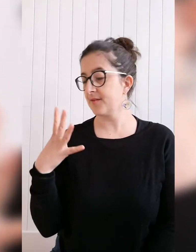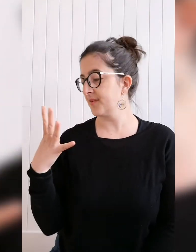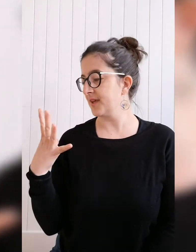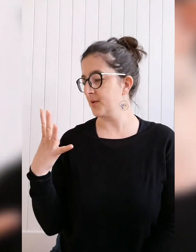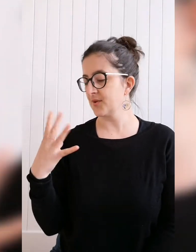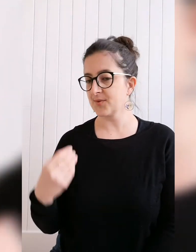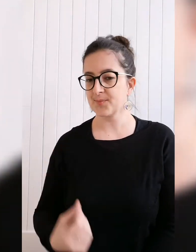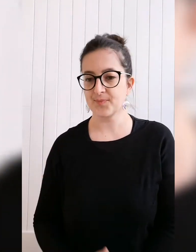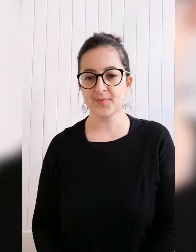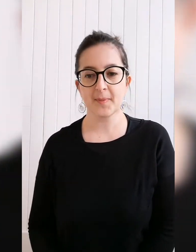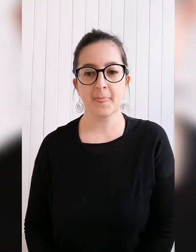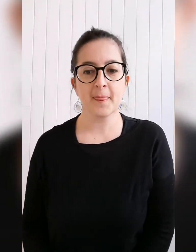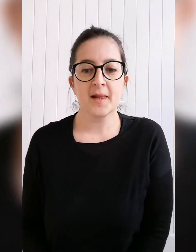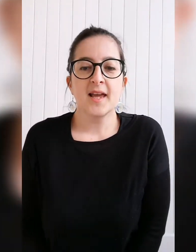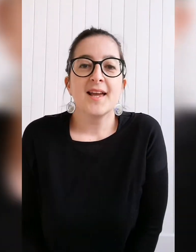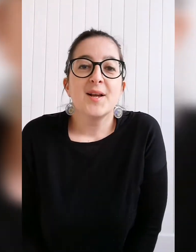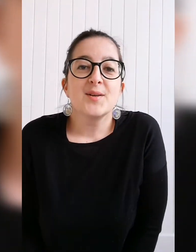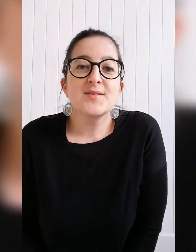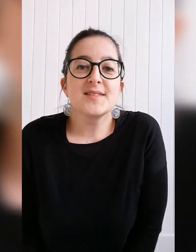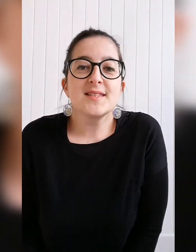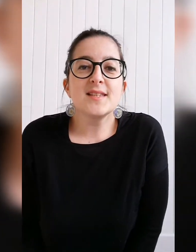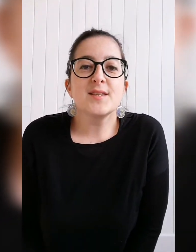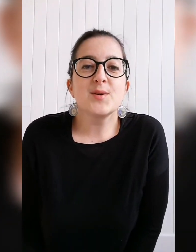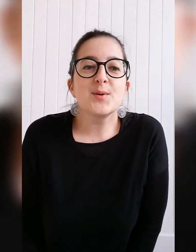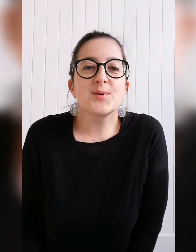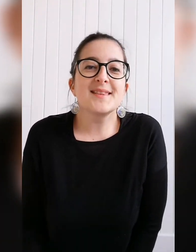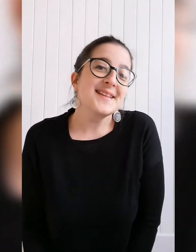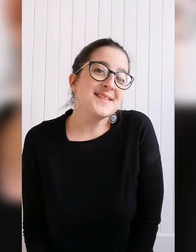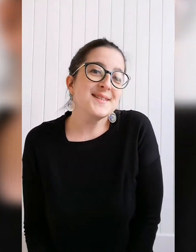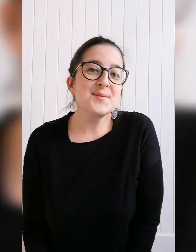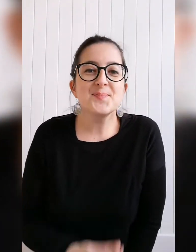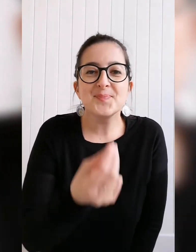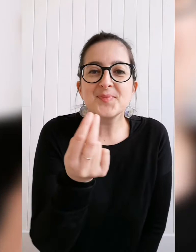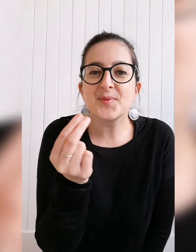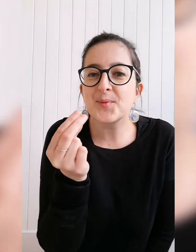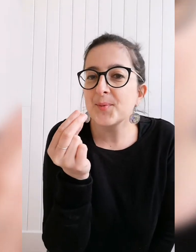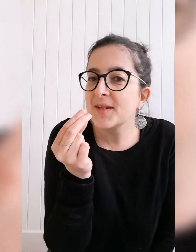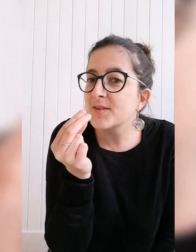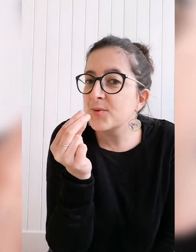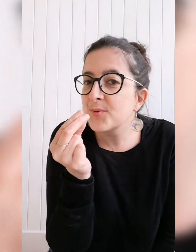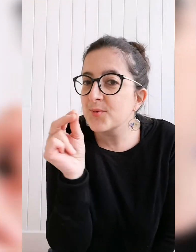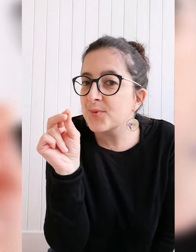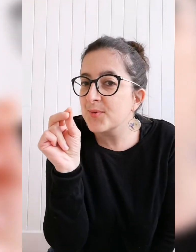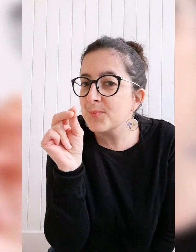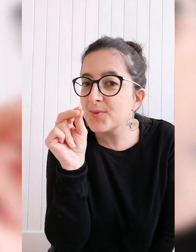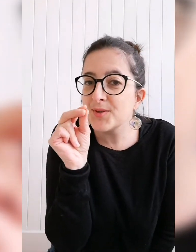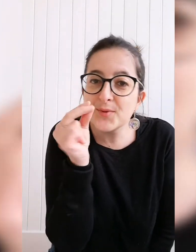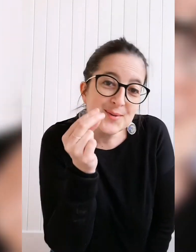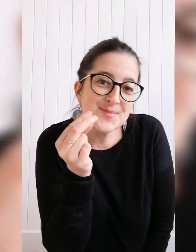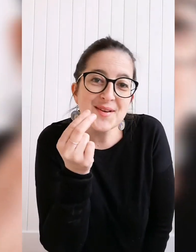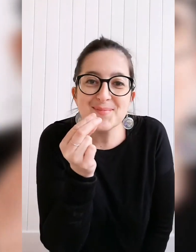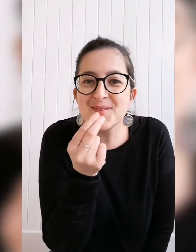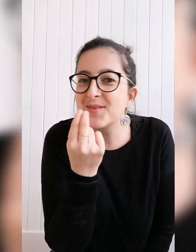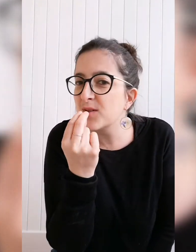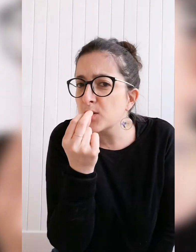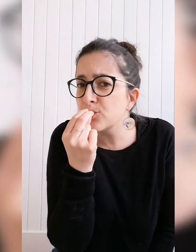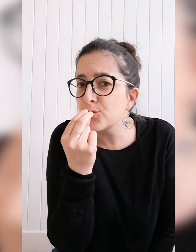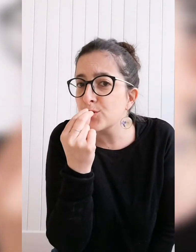Veilleuse. Le signe « tétine ». Donc, on met les petits doigts comme ça et on fait «